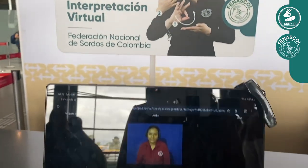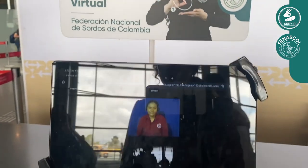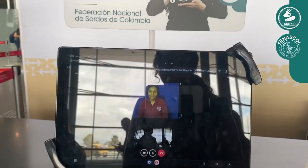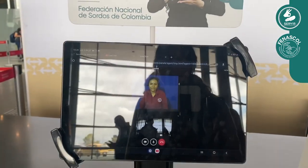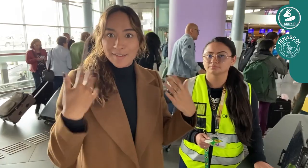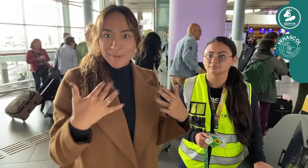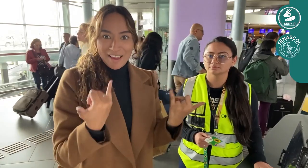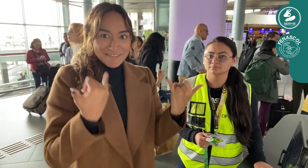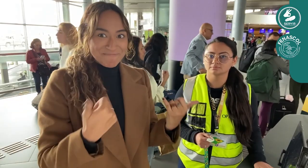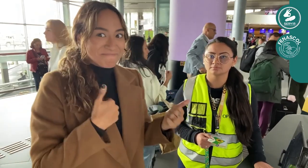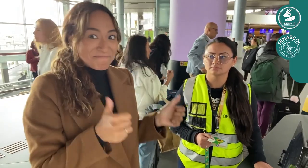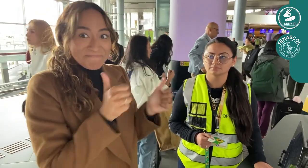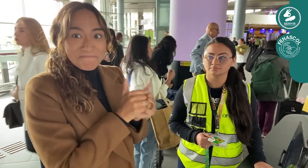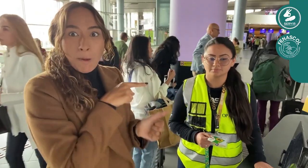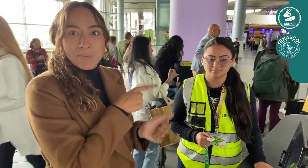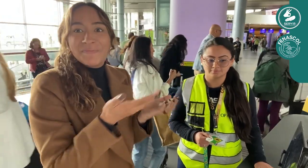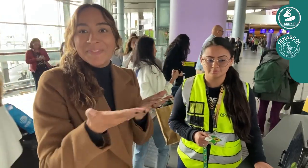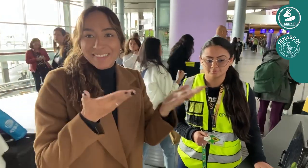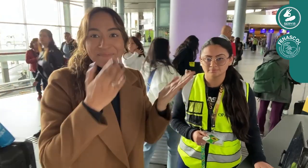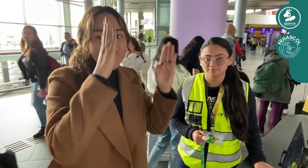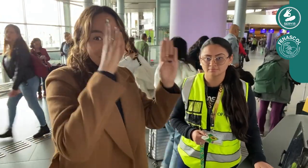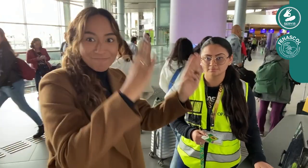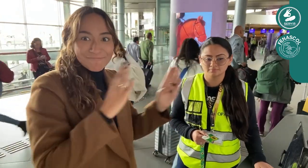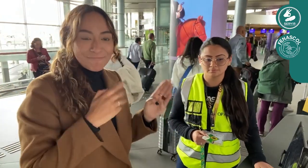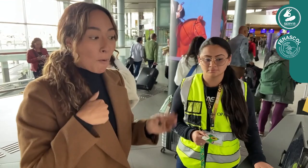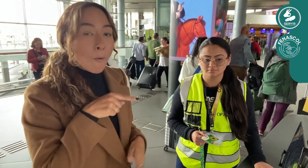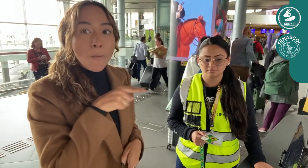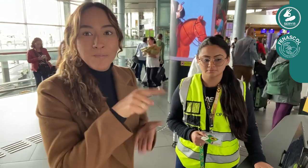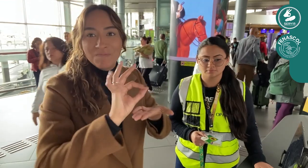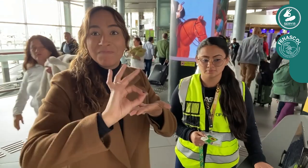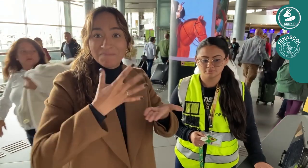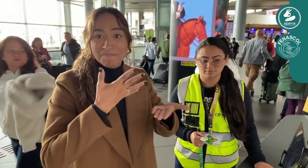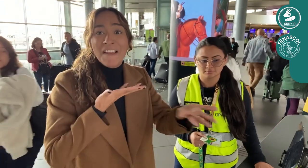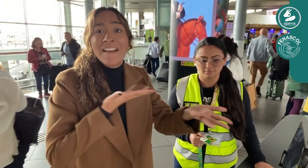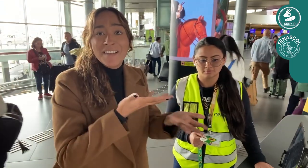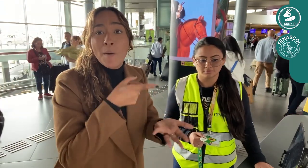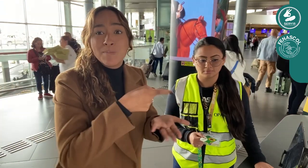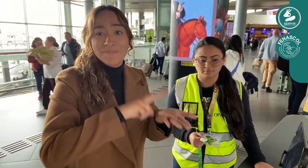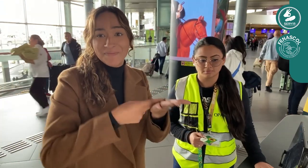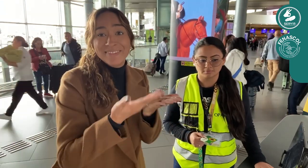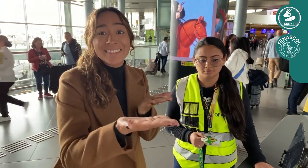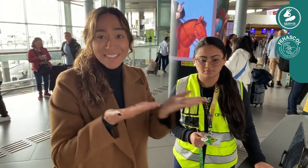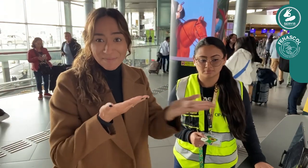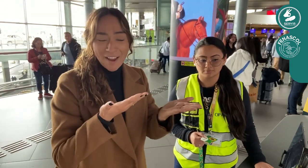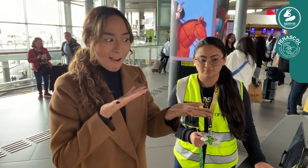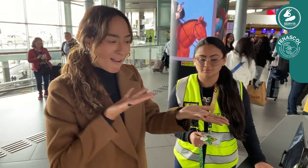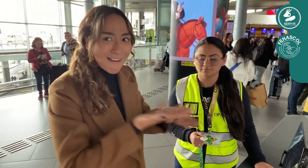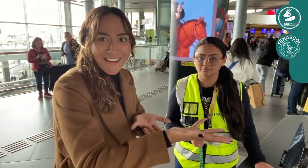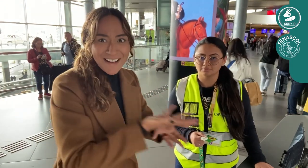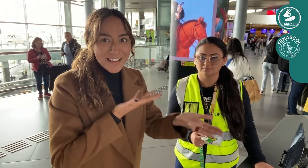¡Wow! Ahora me acompaña alguien del servicio de atención y cuentan con servir. Puedo interactuar con ellos gracias al servicio de interpretación.